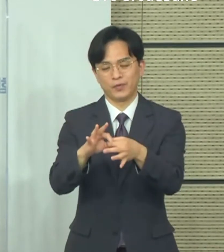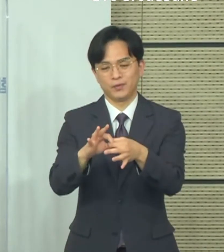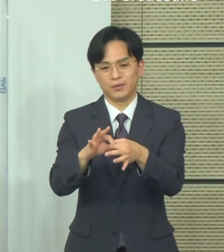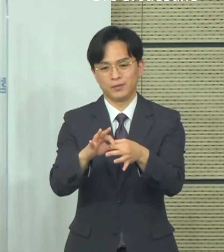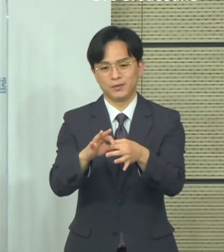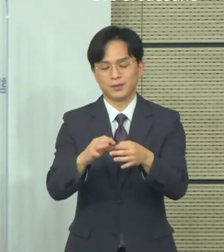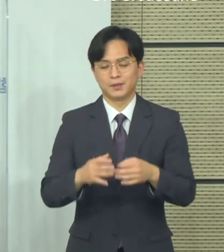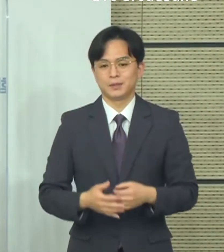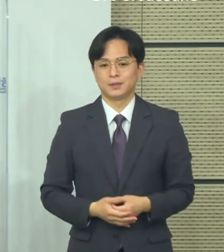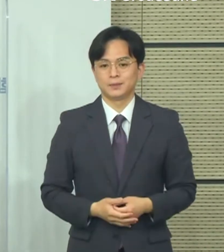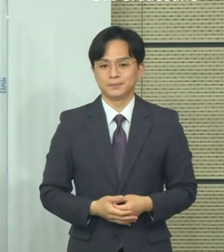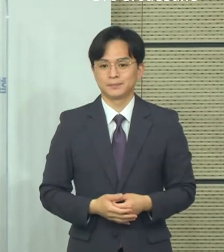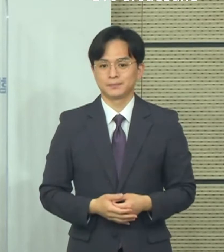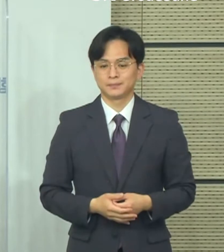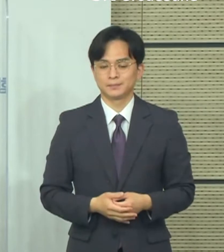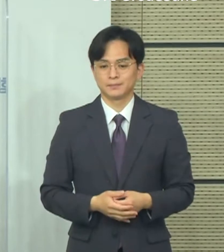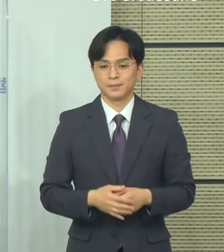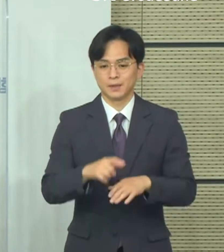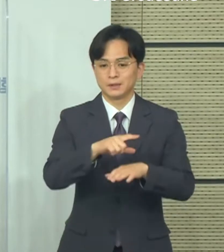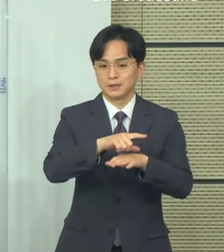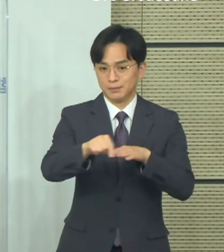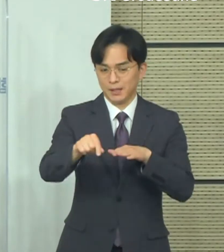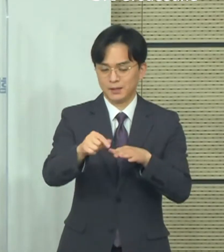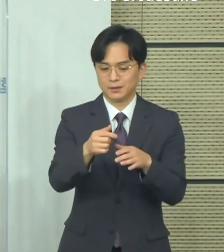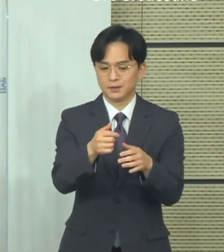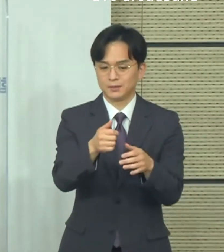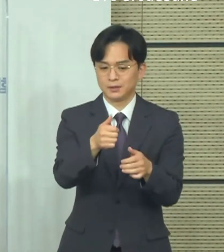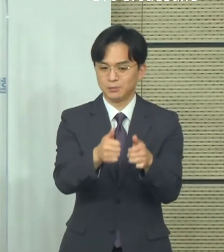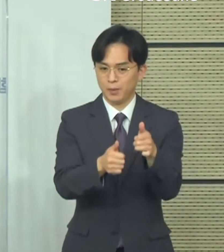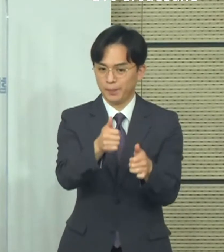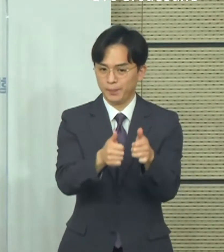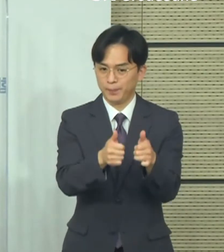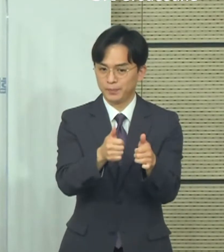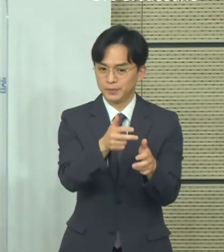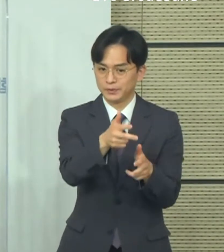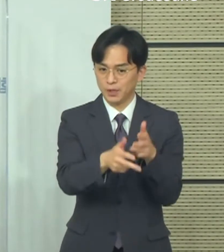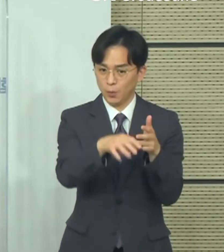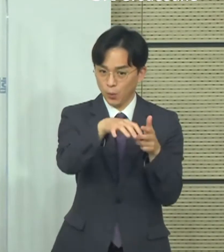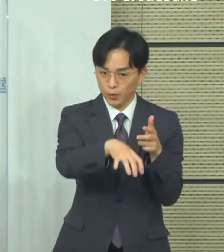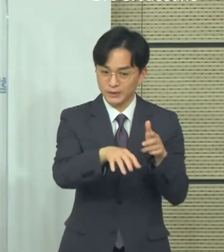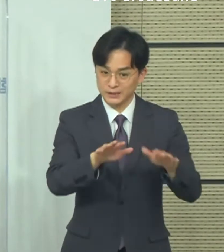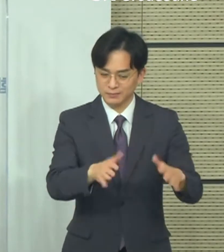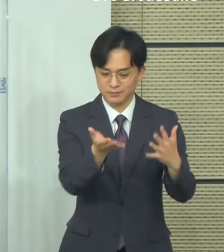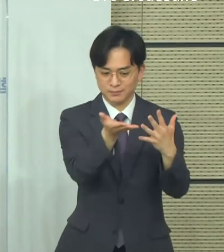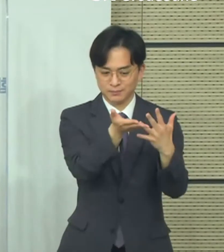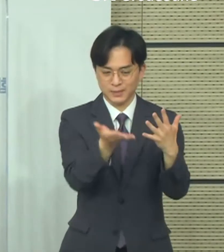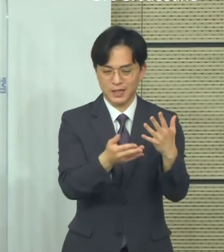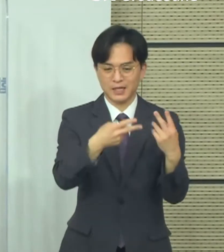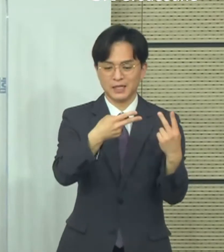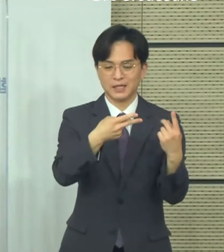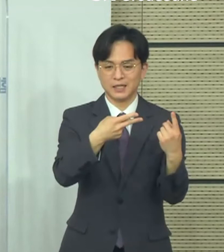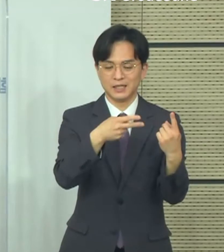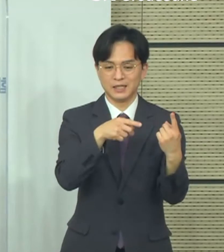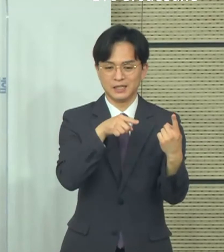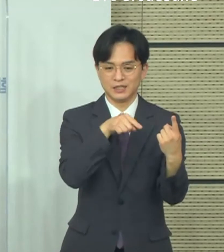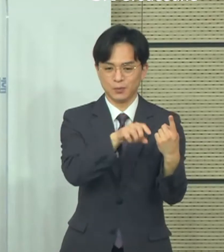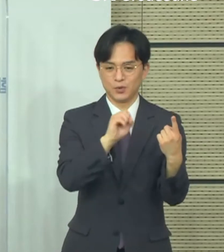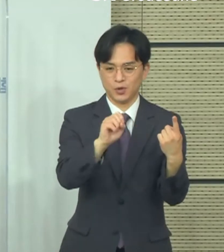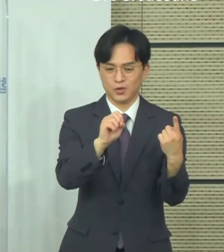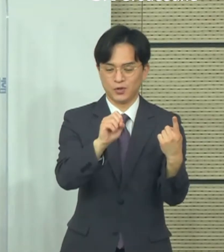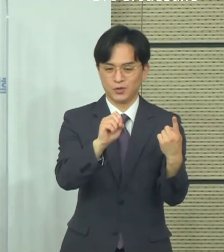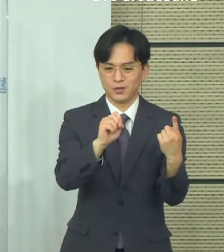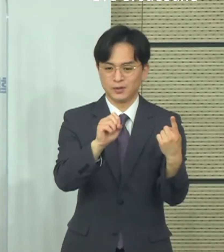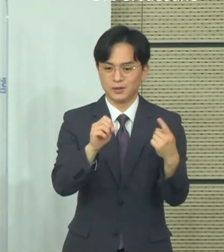현재 대부분의 시범 지역 사업들은 거리 두기 개편안 1단계에 해당되는 것이고 지금은 수도권 지역의 발생은 거리 두기